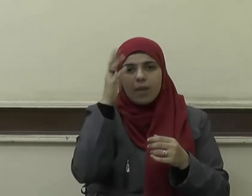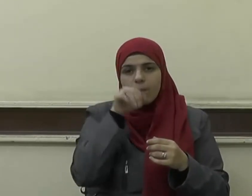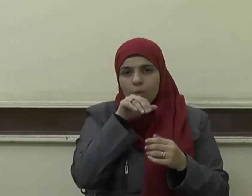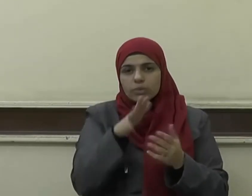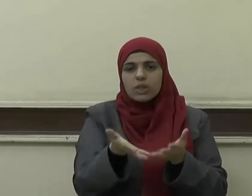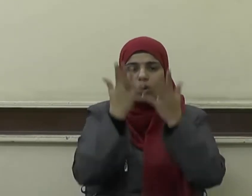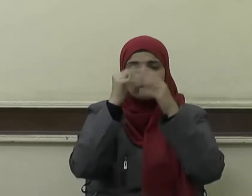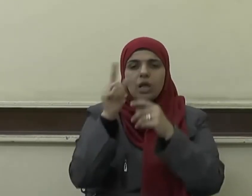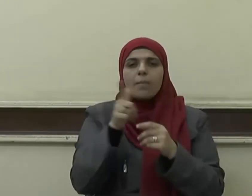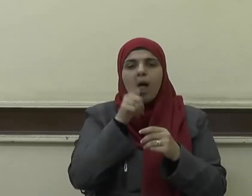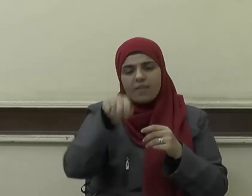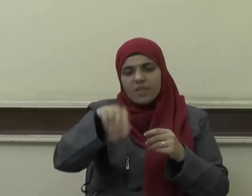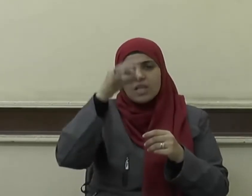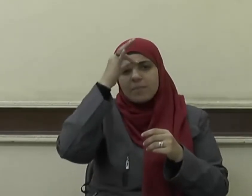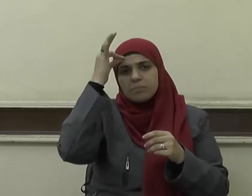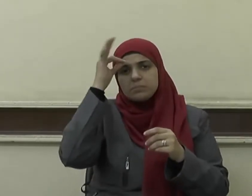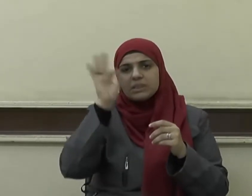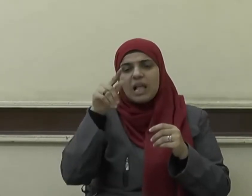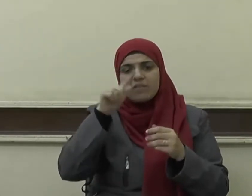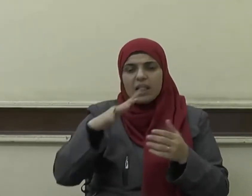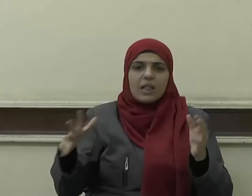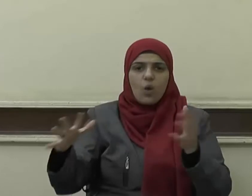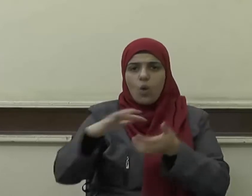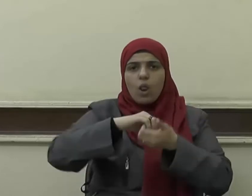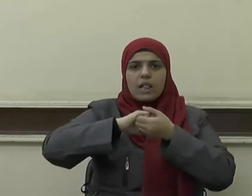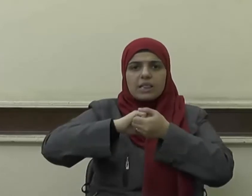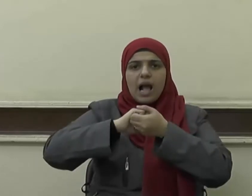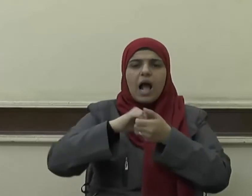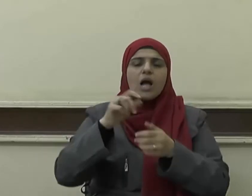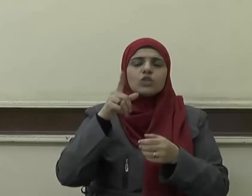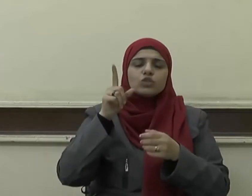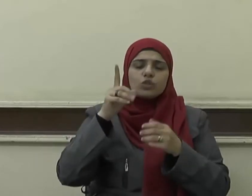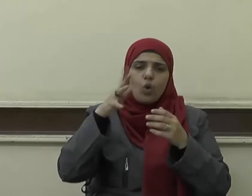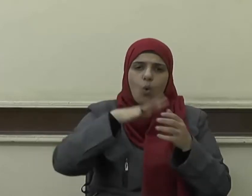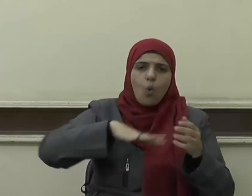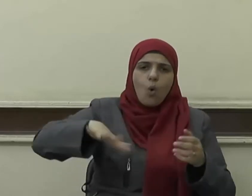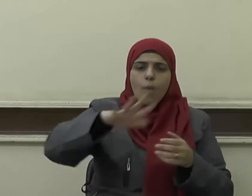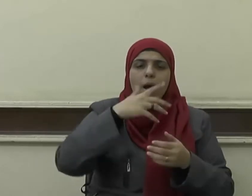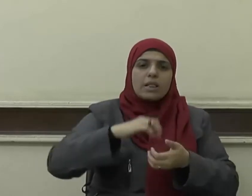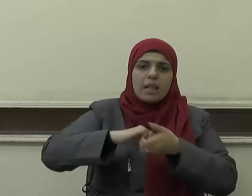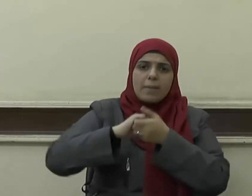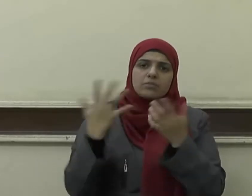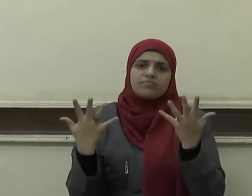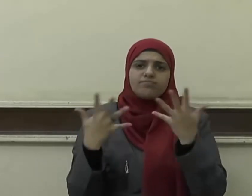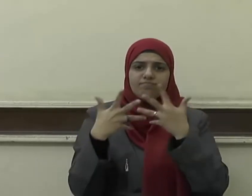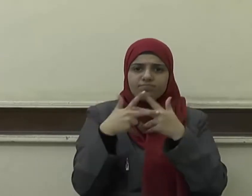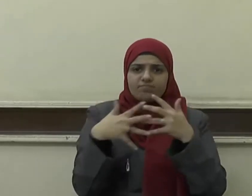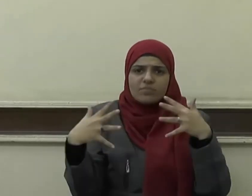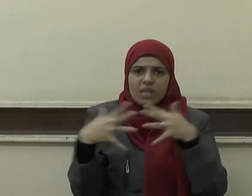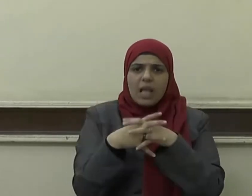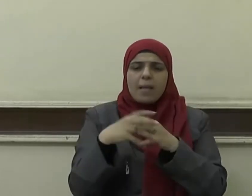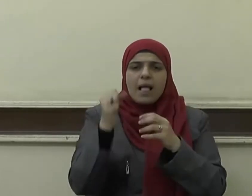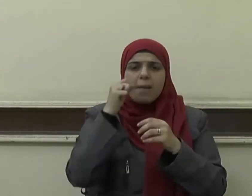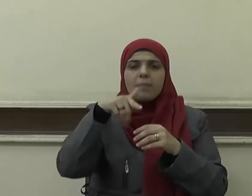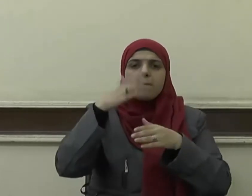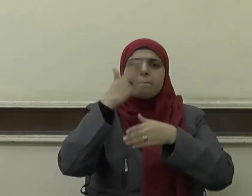وتماسكها وتآزرها بالبنيان المرصوص فقال صلى الله عليه وسلم